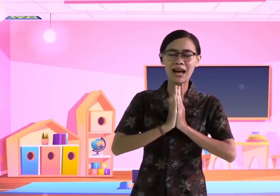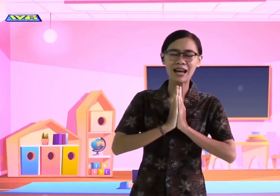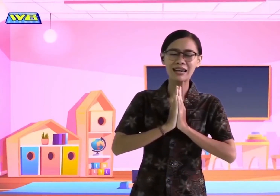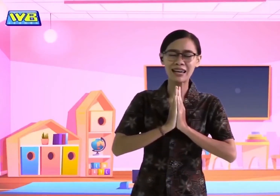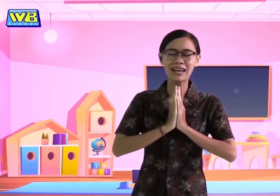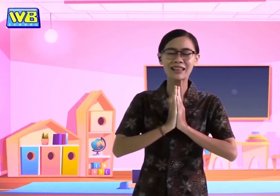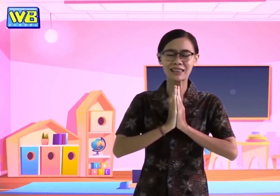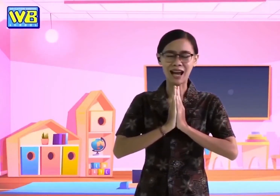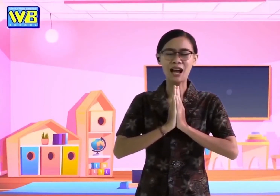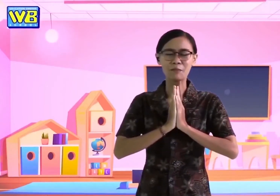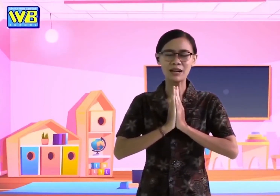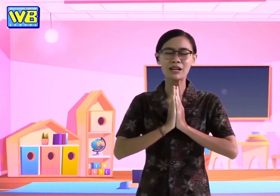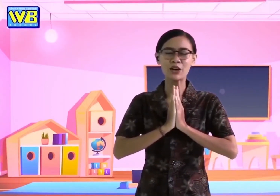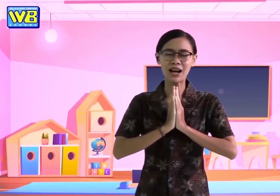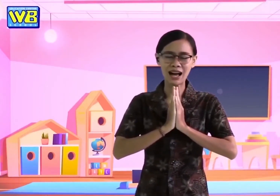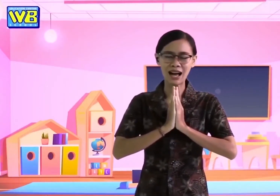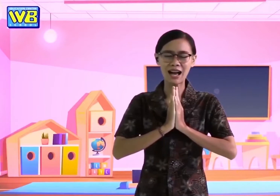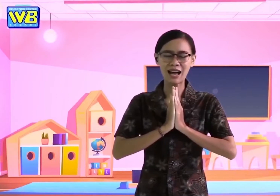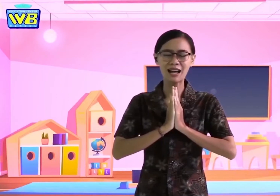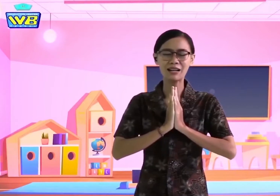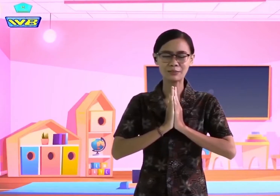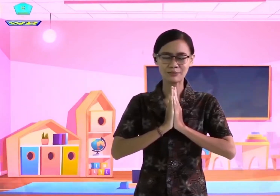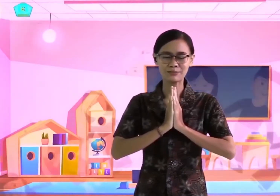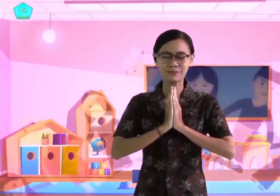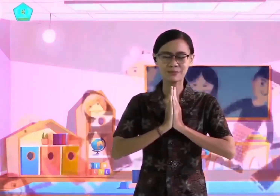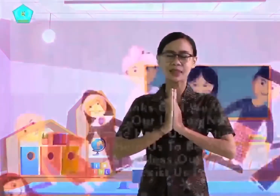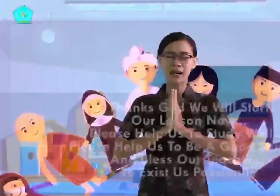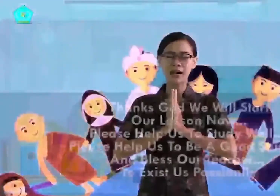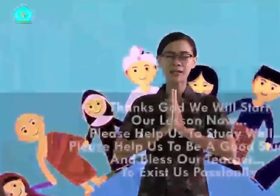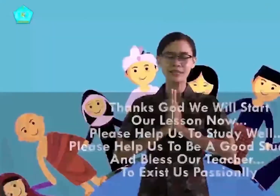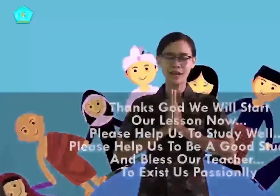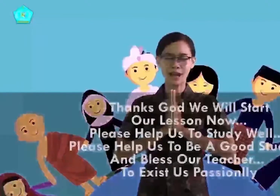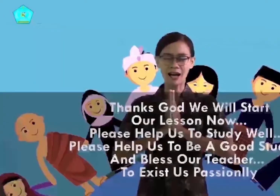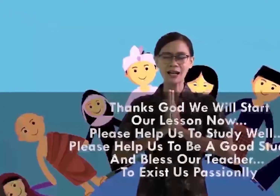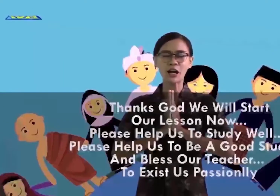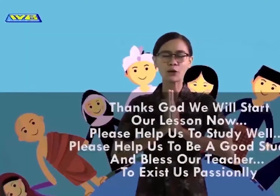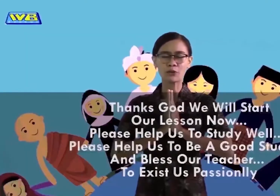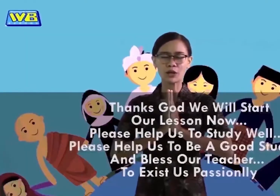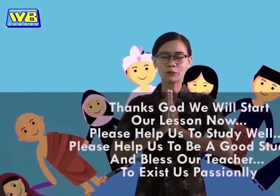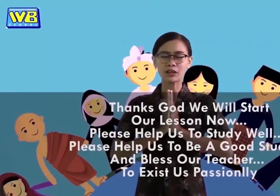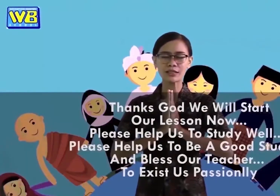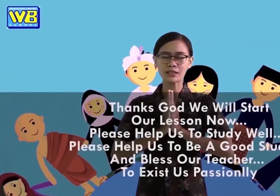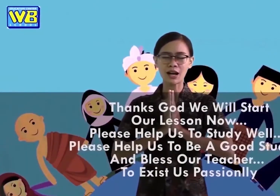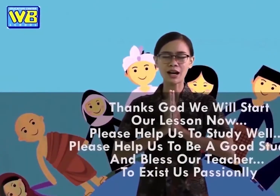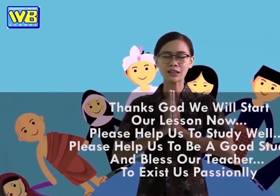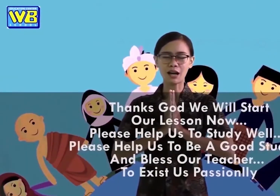mari kita berdoa. Terima Tuhan, kita akan mulai